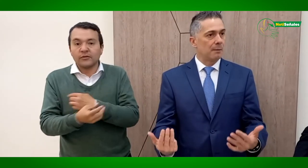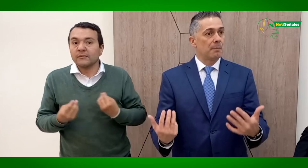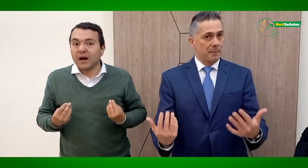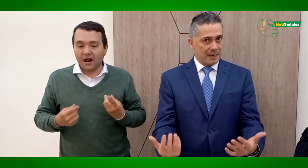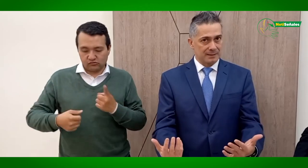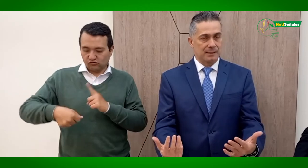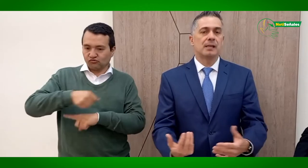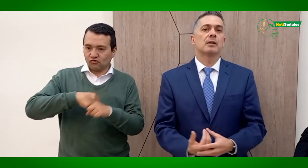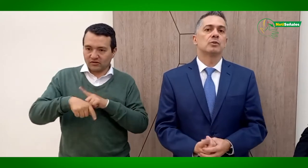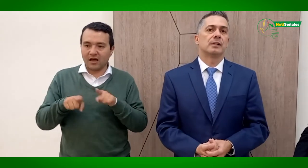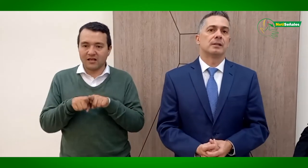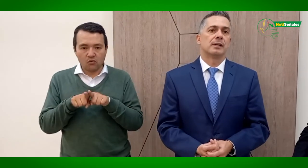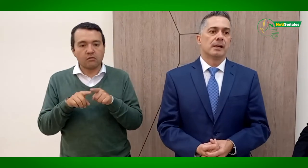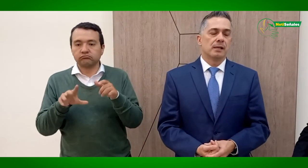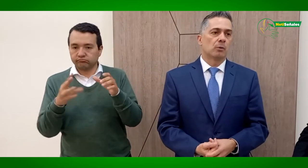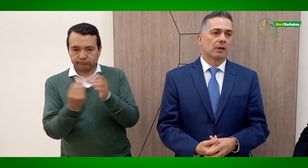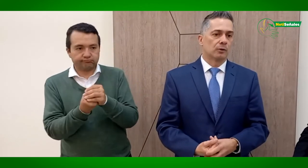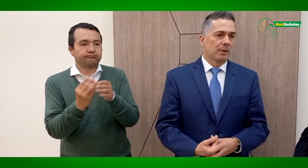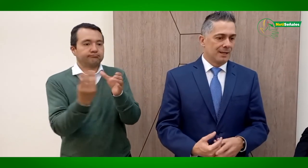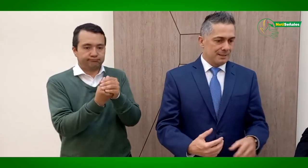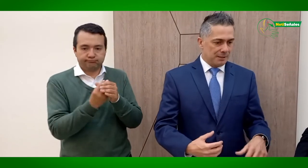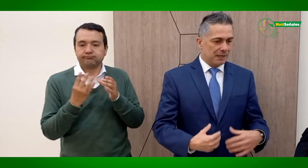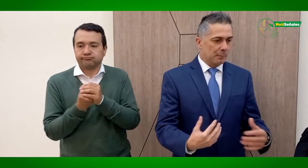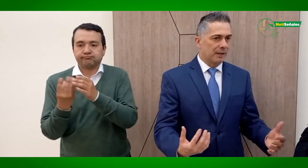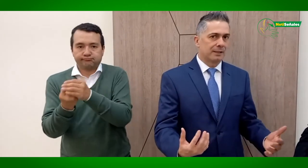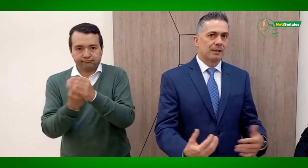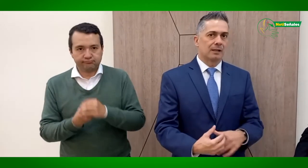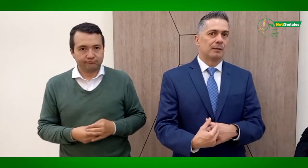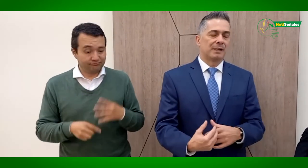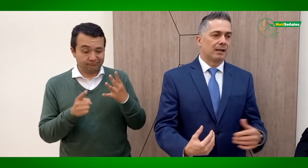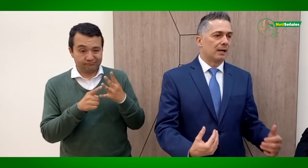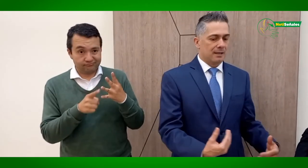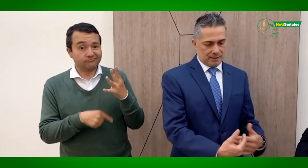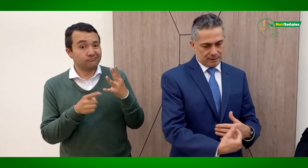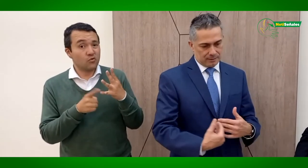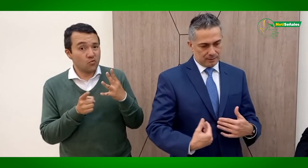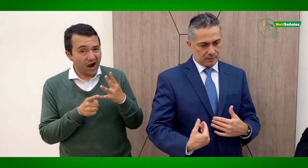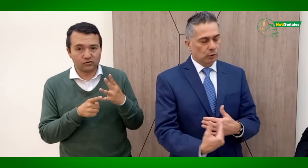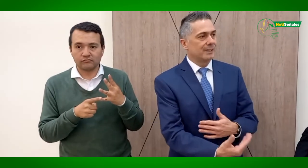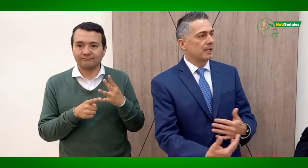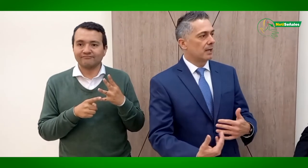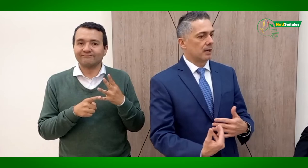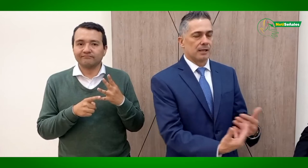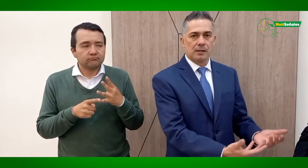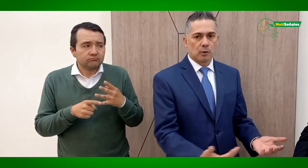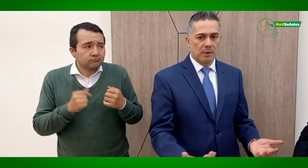más incluyente. Y cuarto, llevar a la práctica de manera cotidiana y normal